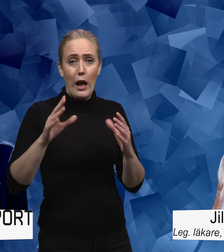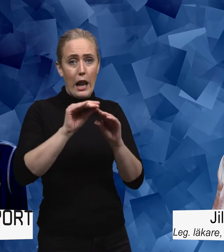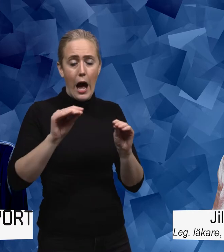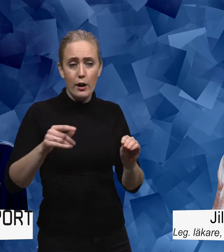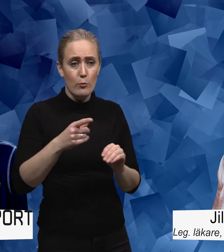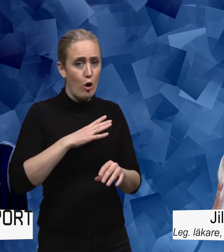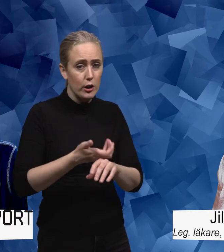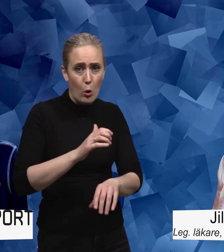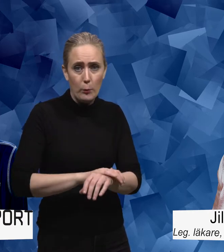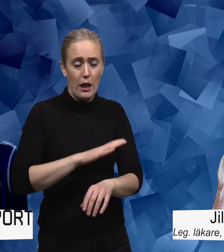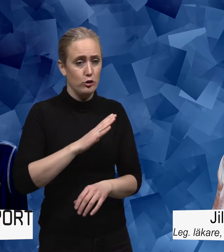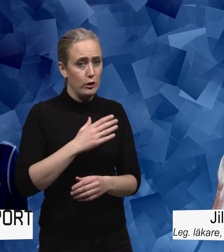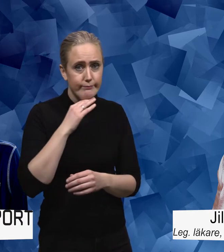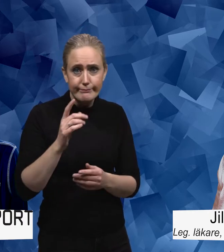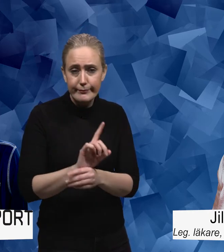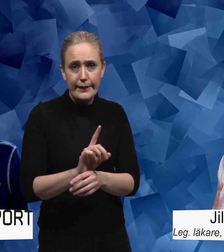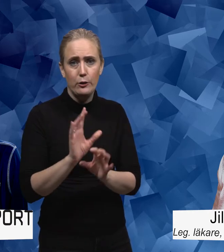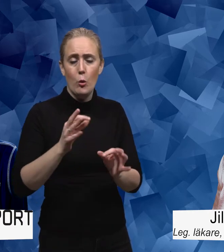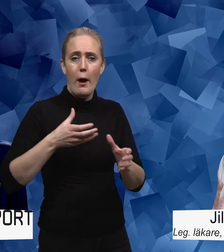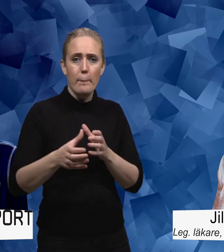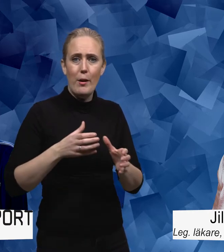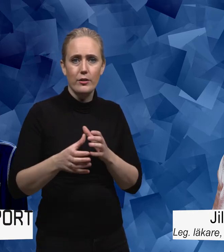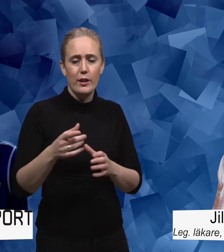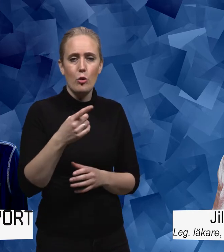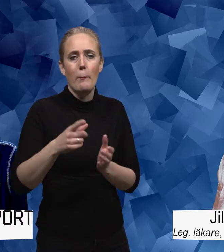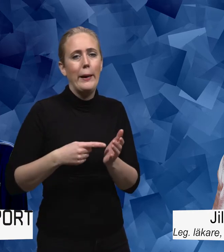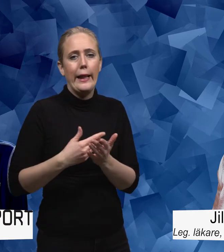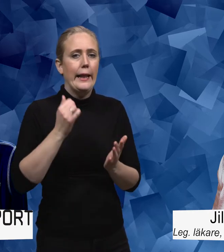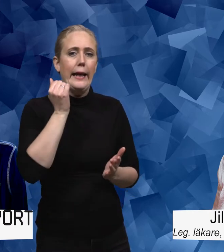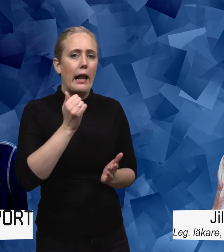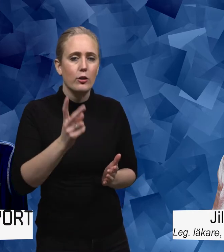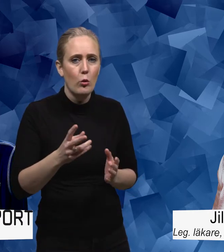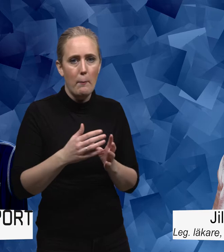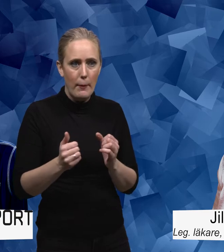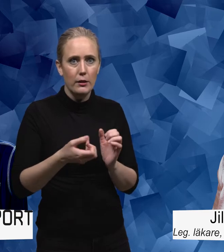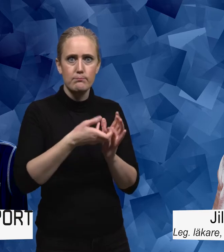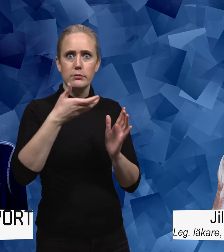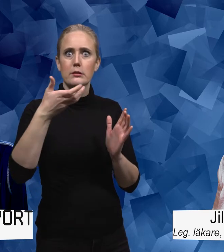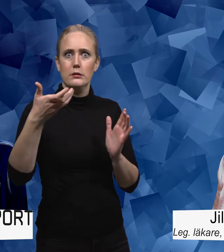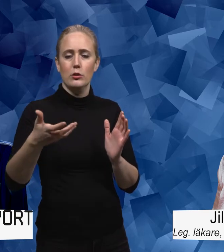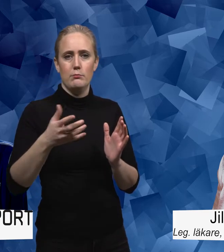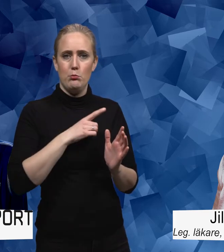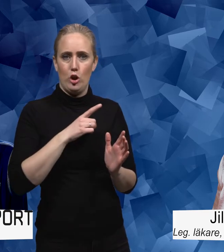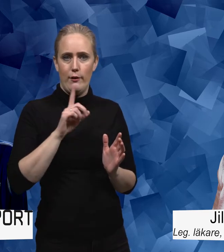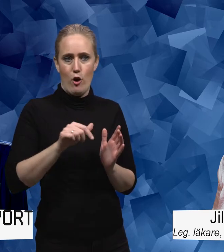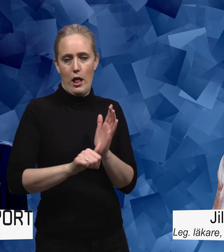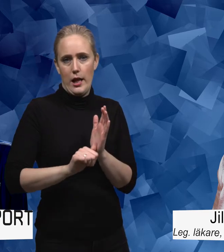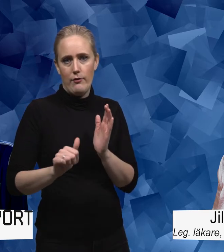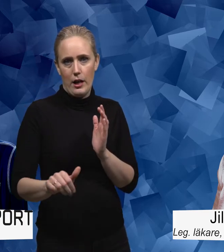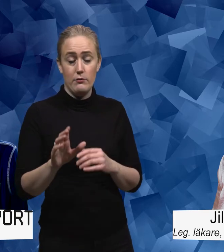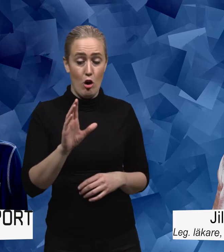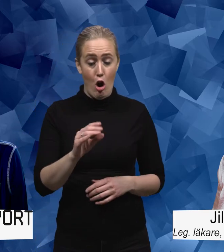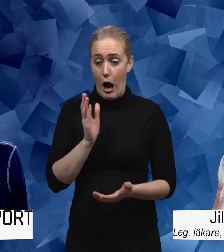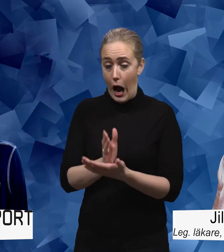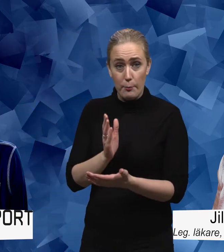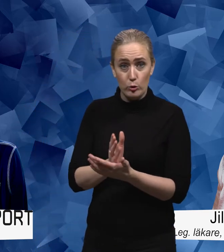kompetens att anpassa och vet inte hur man ska göra. Så det är inte elakhet men det får stora konsekvenser. Ja, självklart. Det är en missriktad välvilja.